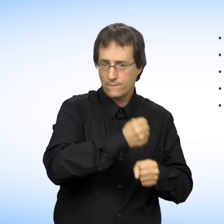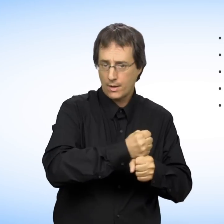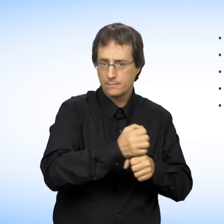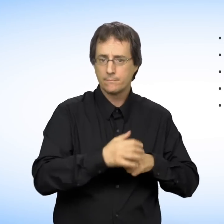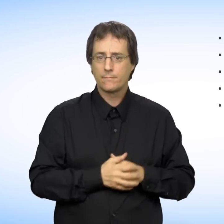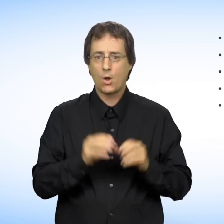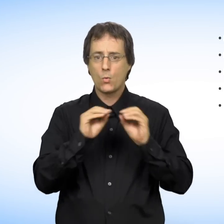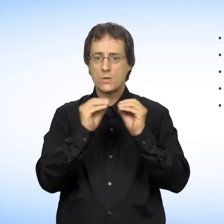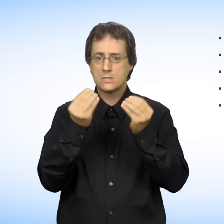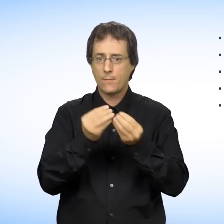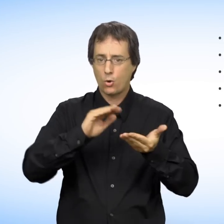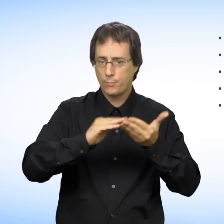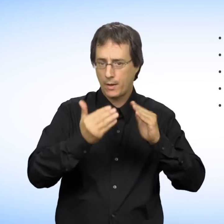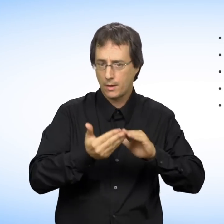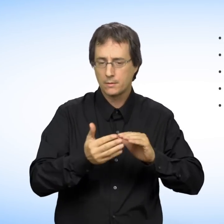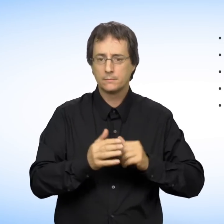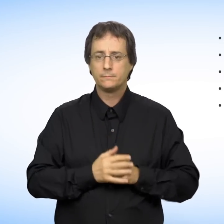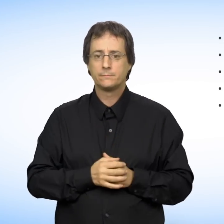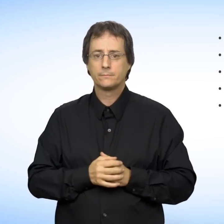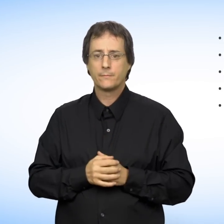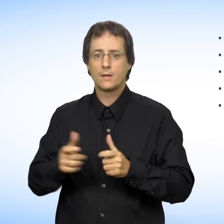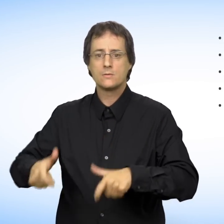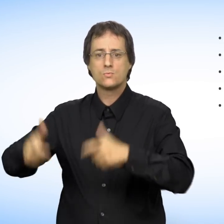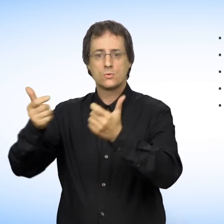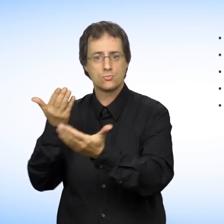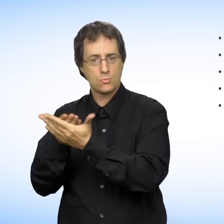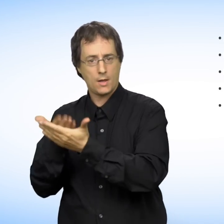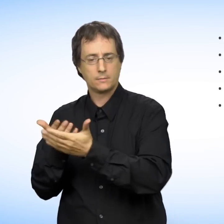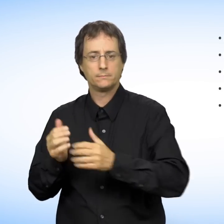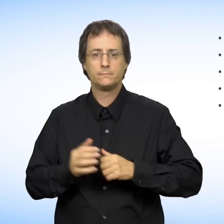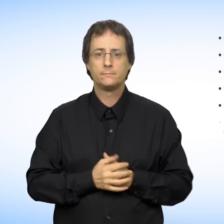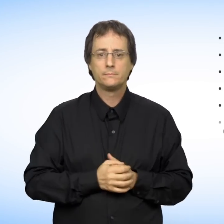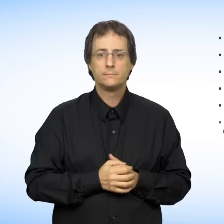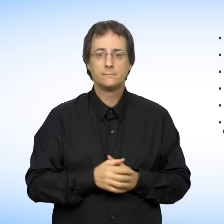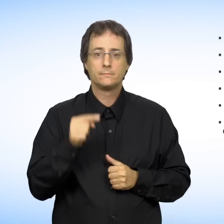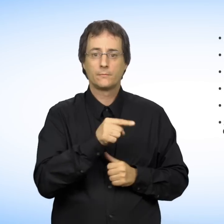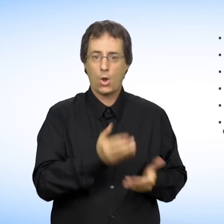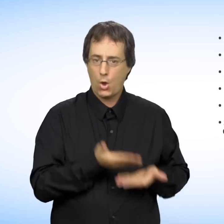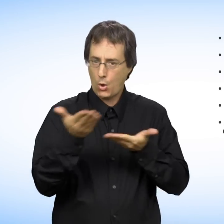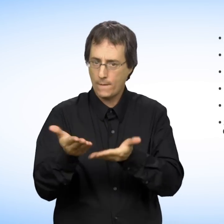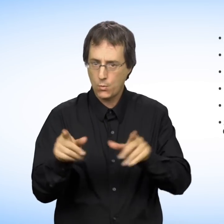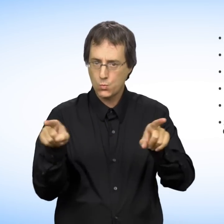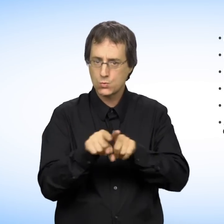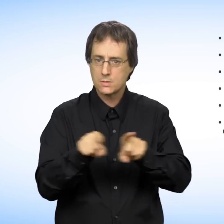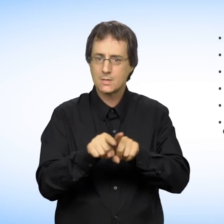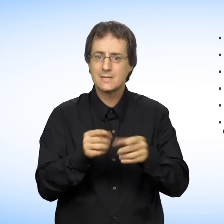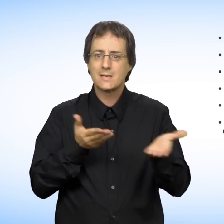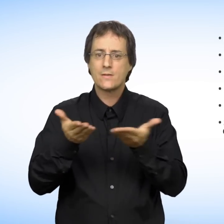Travail, organisme communautaire, milieu scolaire. Elle offre également un